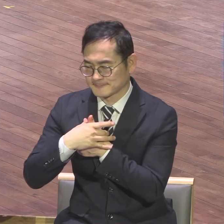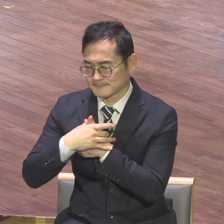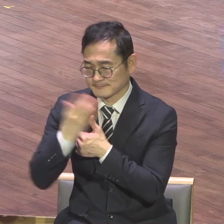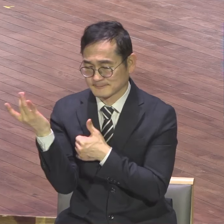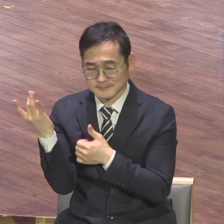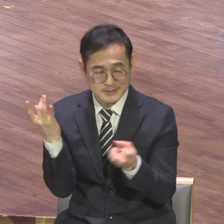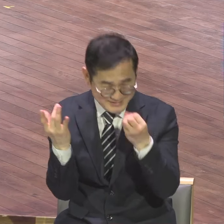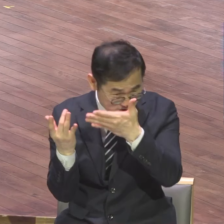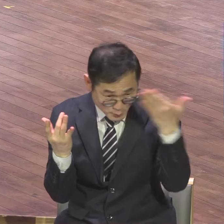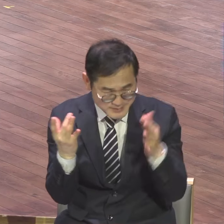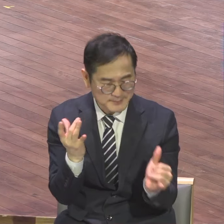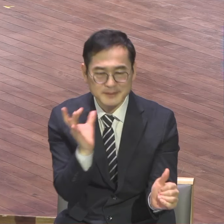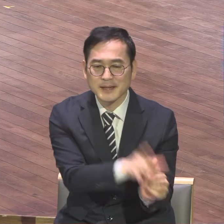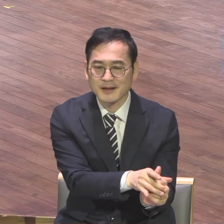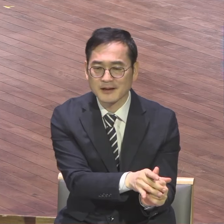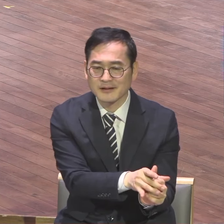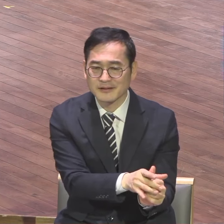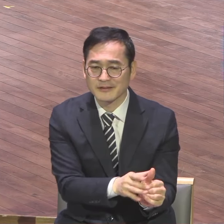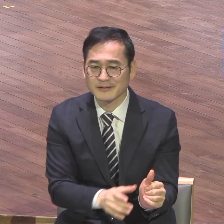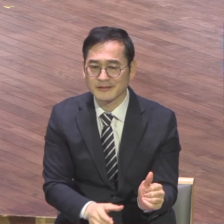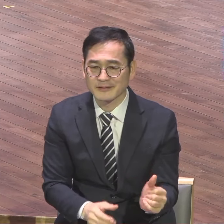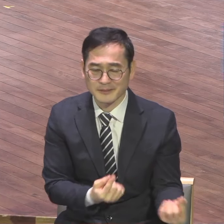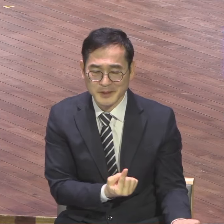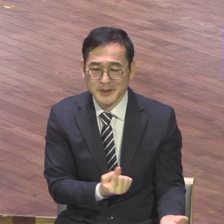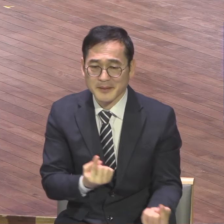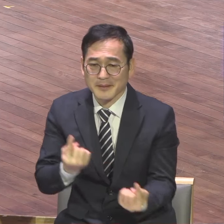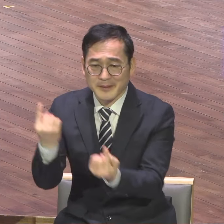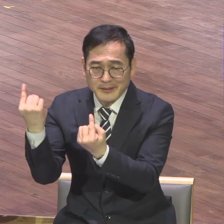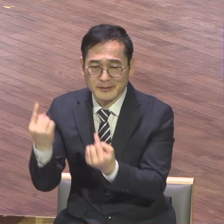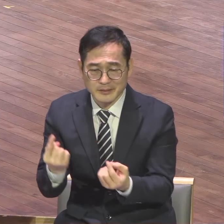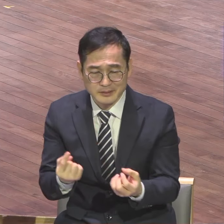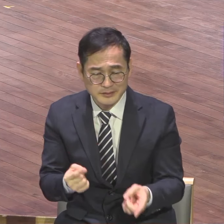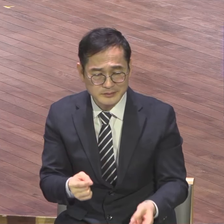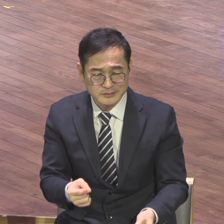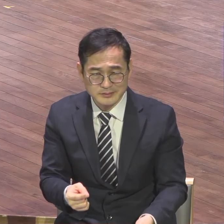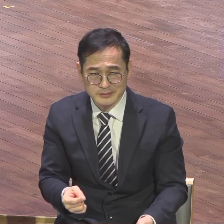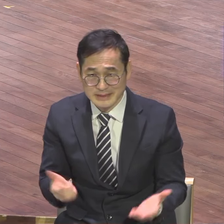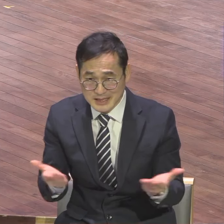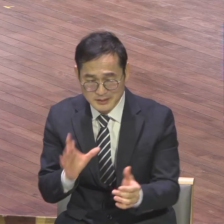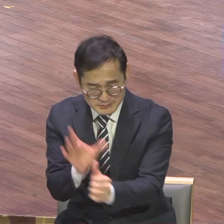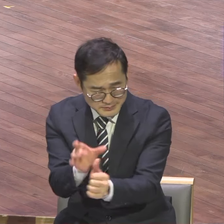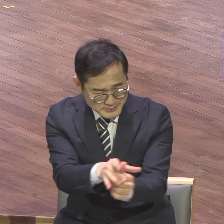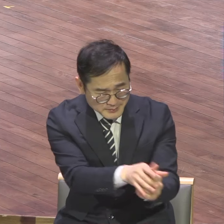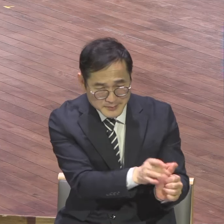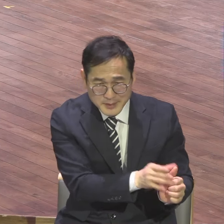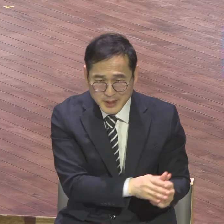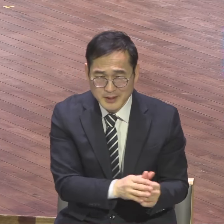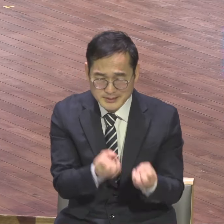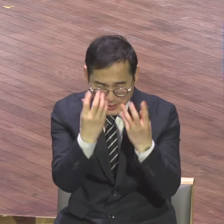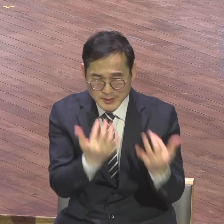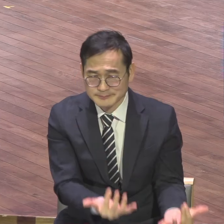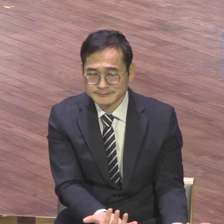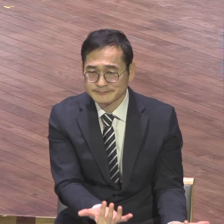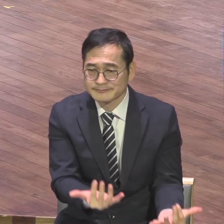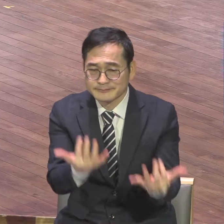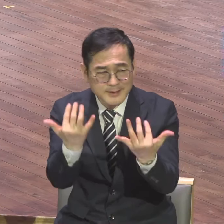교회가 자꾸 새롭게 돼야 되니까 교회가 젊어져야 돼요 자꾸 새롭게 팍팍팍 올라와서 새로운 분위기 확